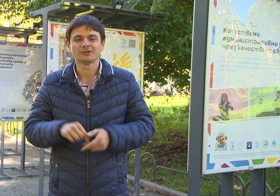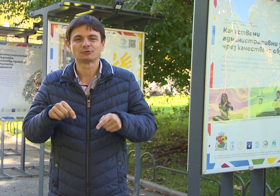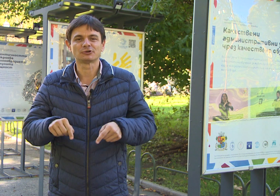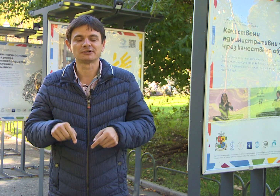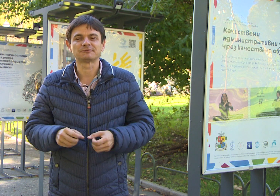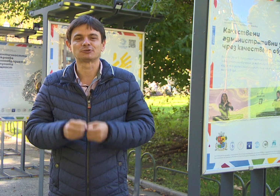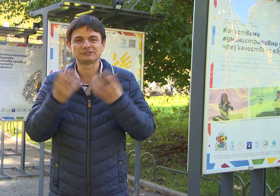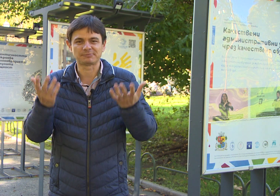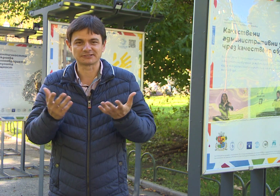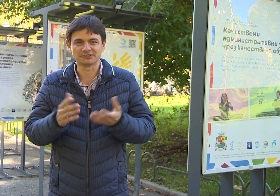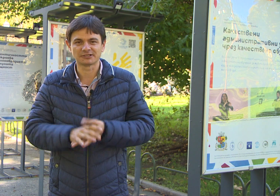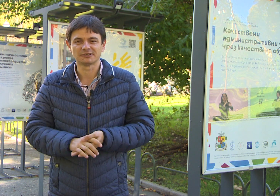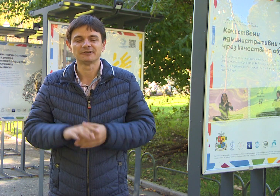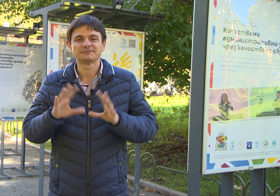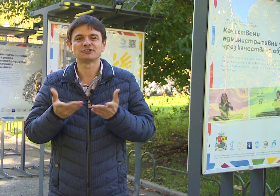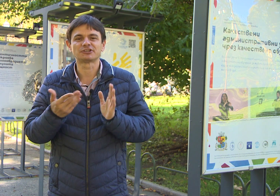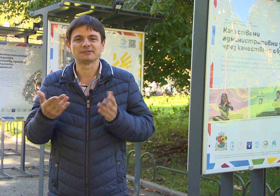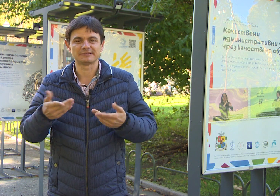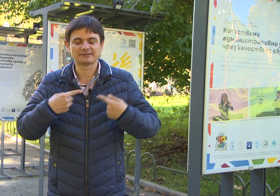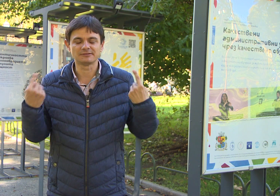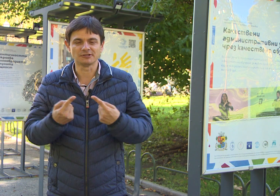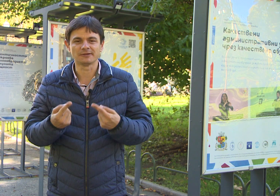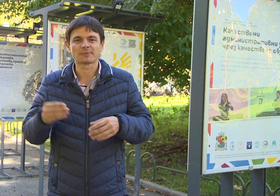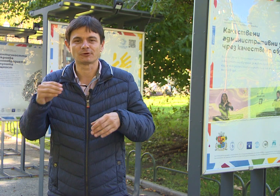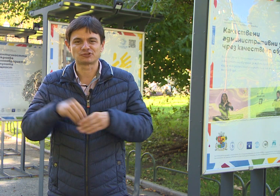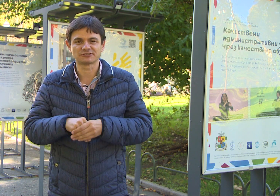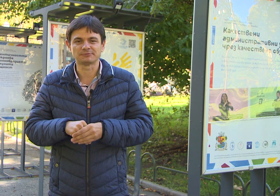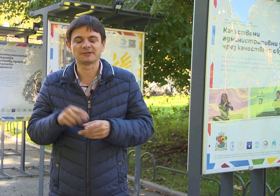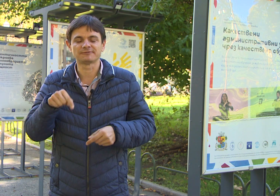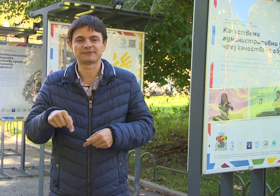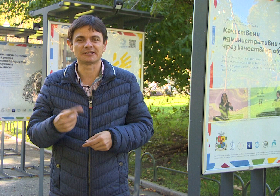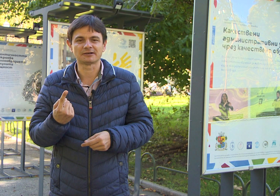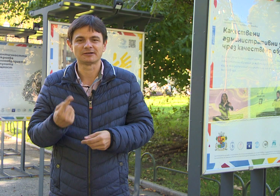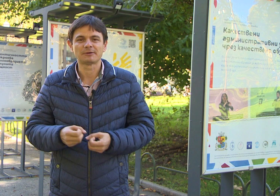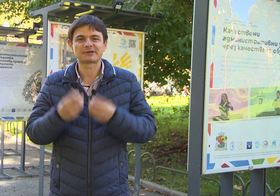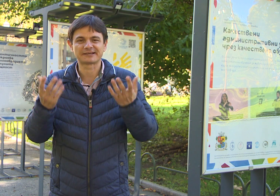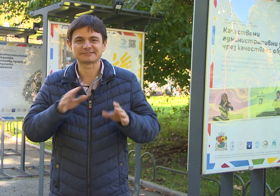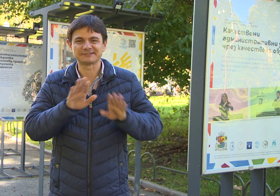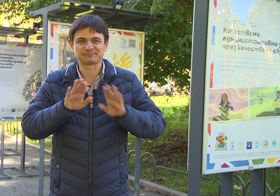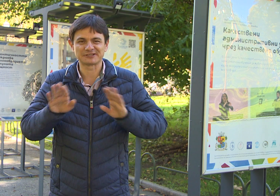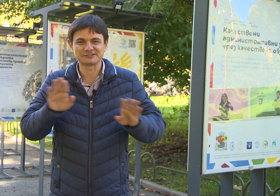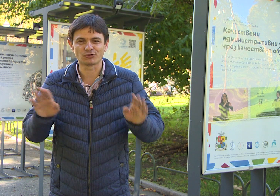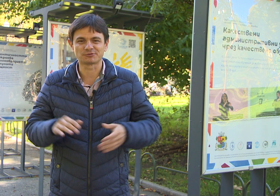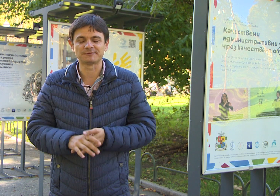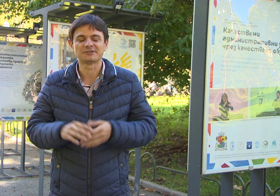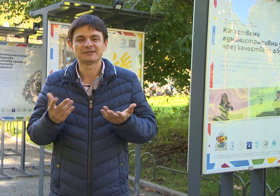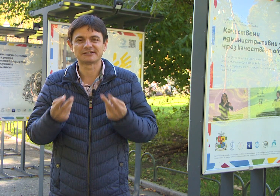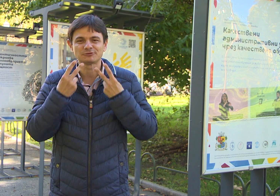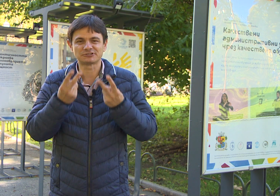Тук, на този празник, всички ние участваме в една прекрасна изложба, където се